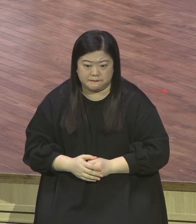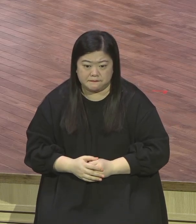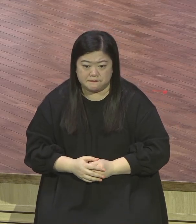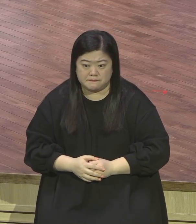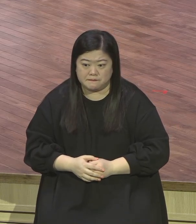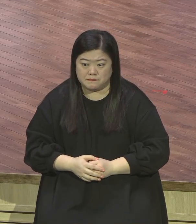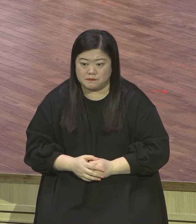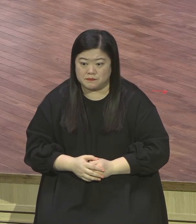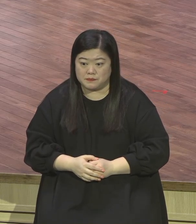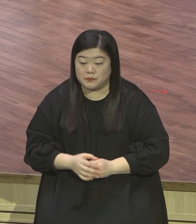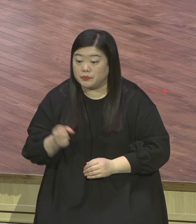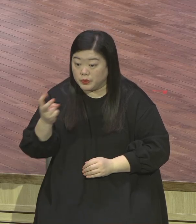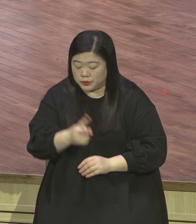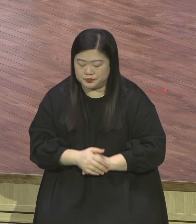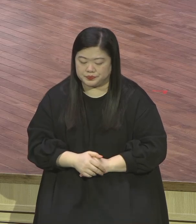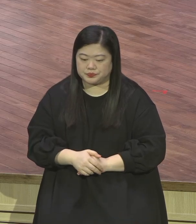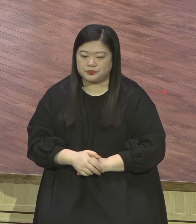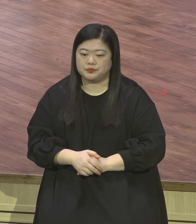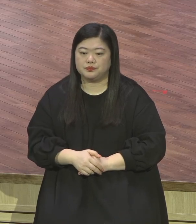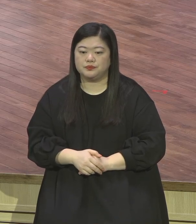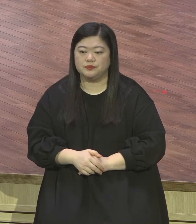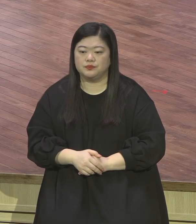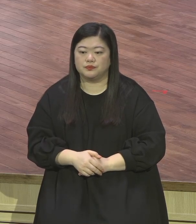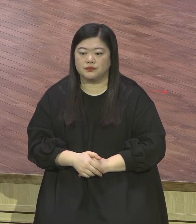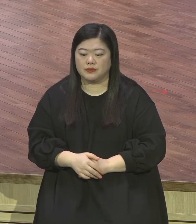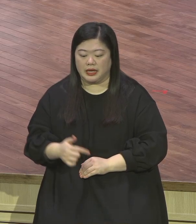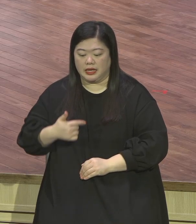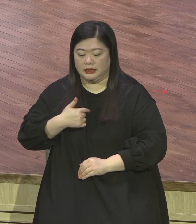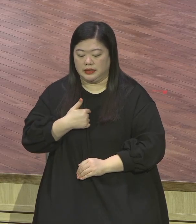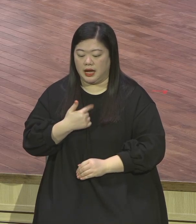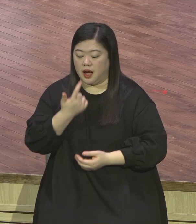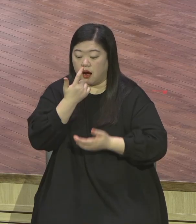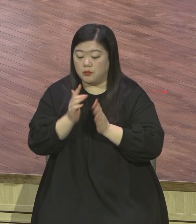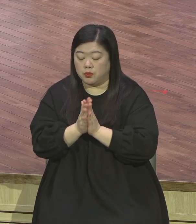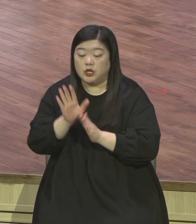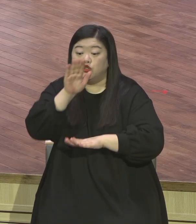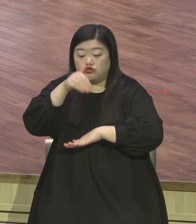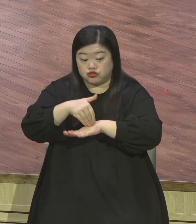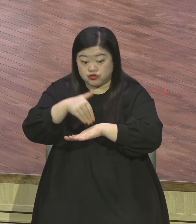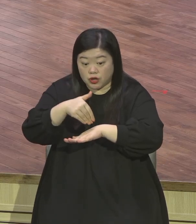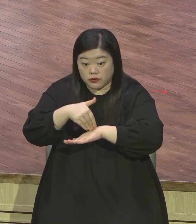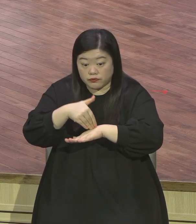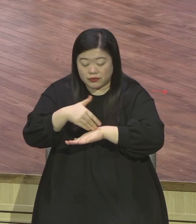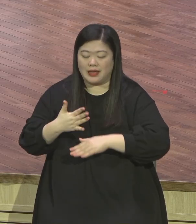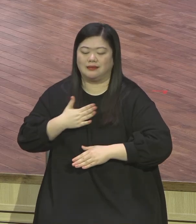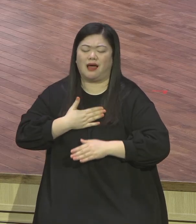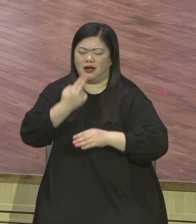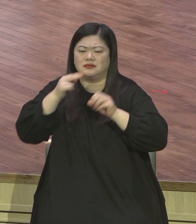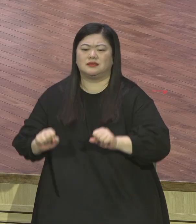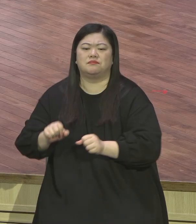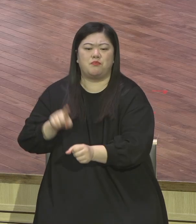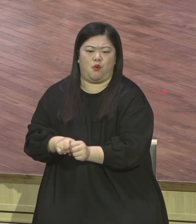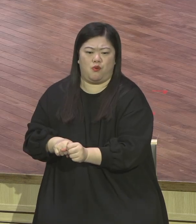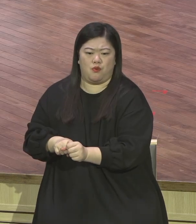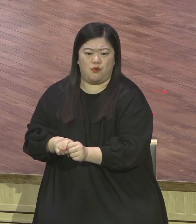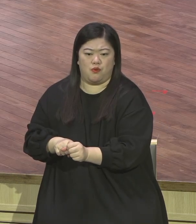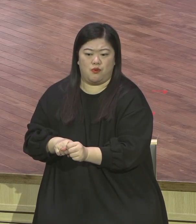이제는 다른 사람을 계속해서 살려 나가는 거죠 다른 사람을 바라보면 내 문제가 아니라 다른 사람 영혼을